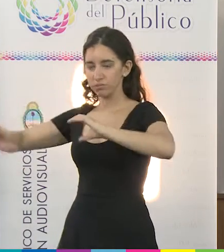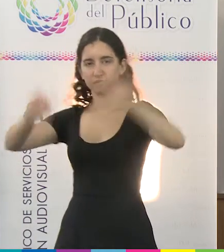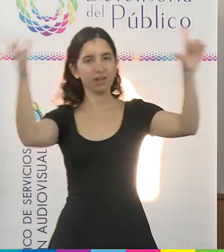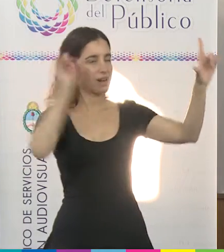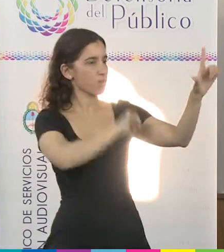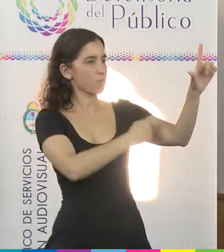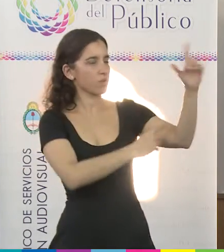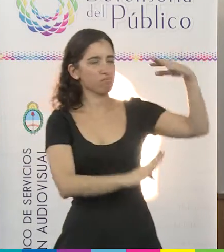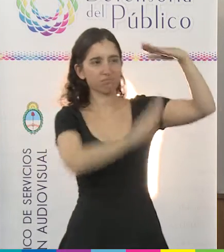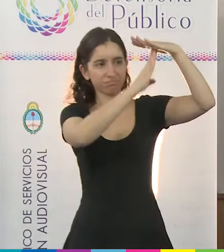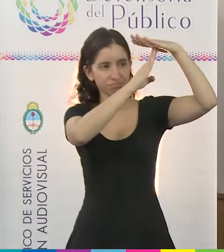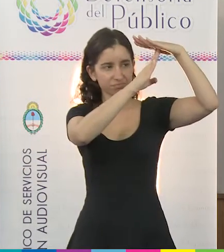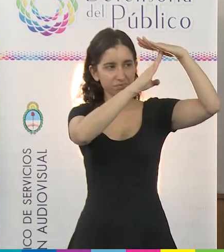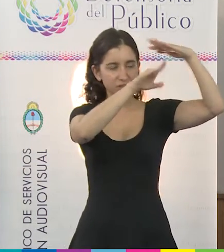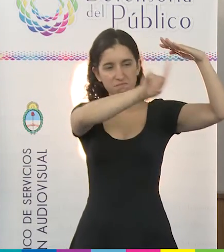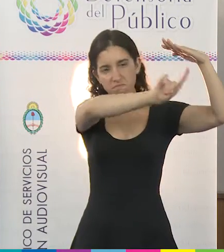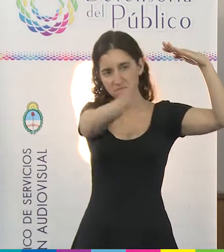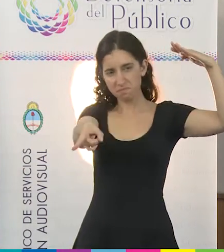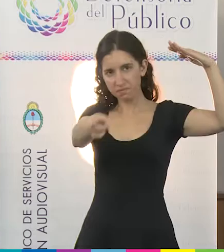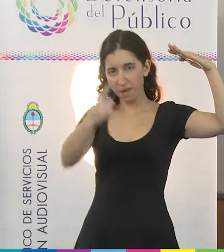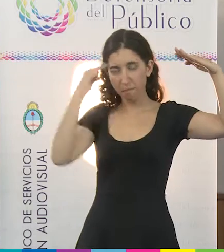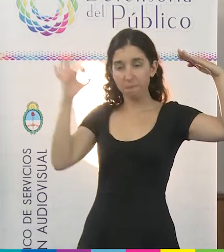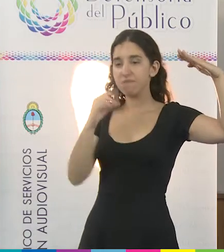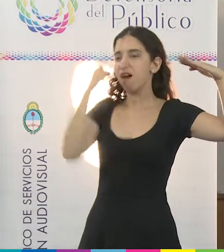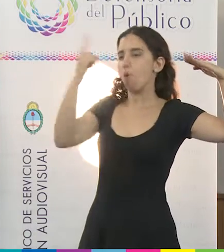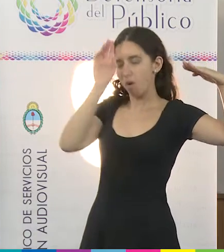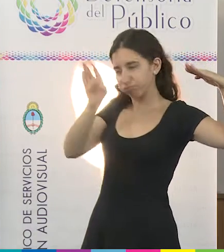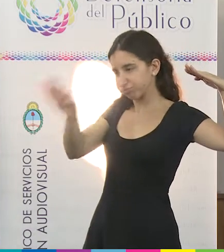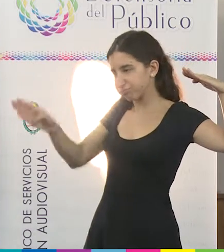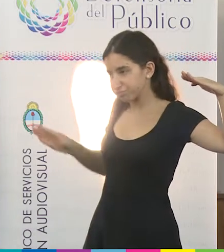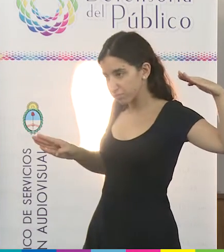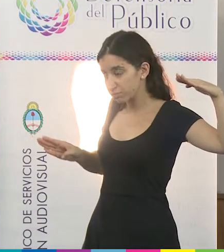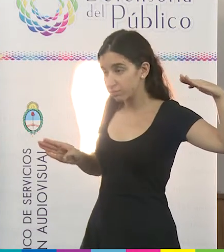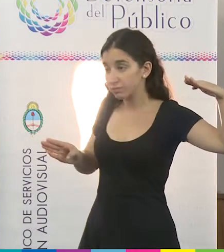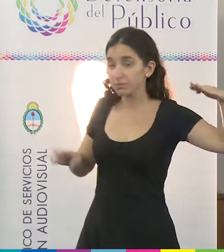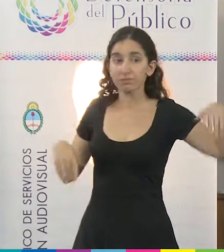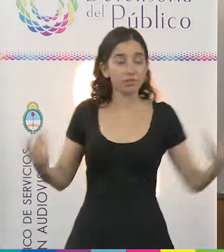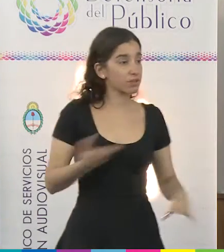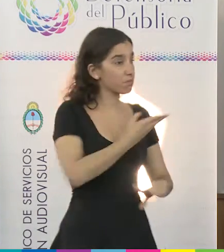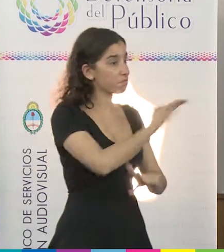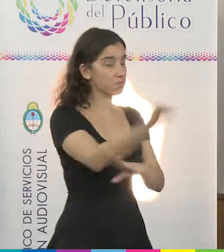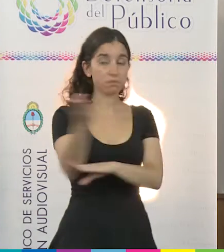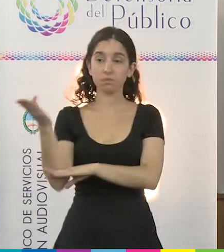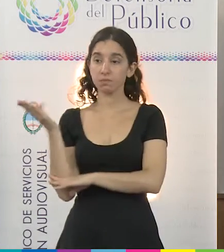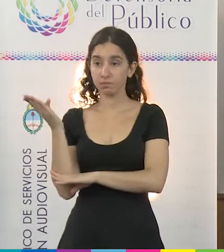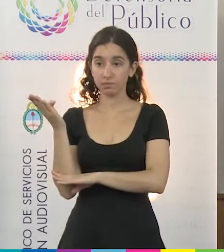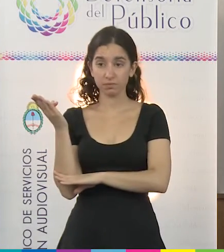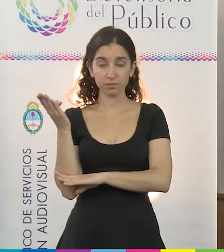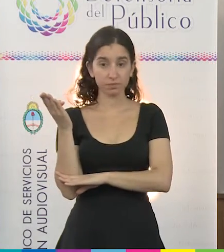una línea de pensamiento único por lo tanto les solicito a ustedes a todos ustedes